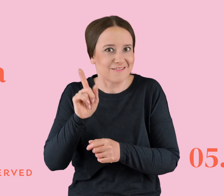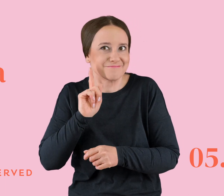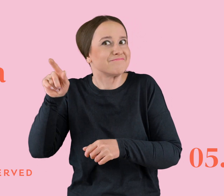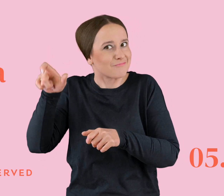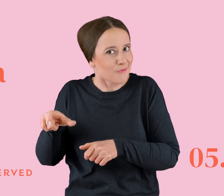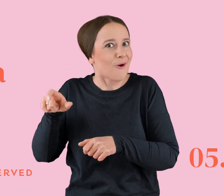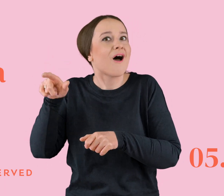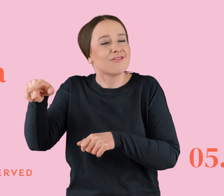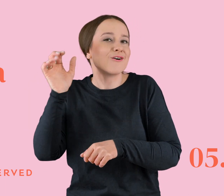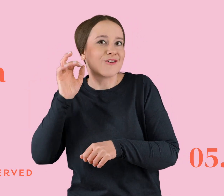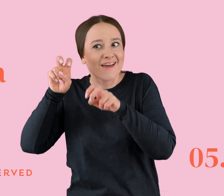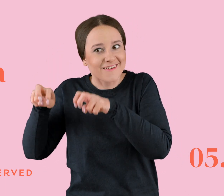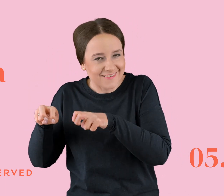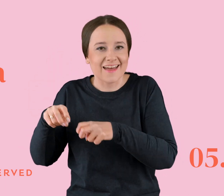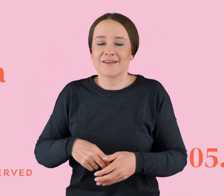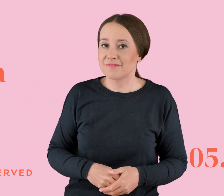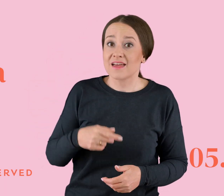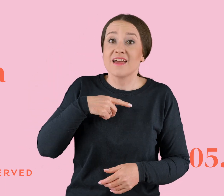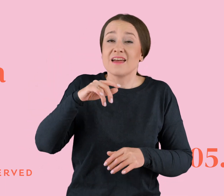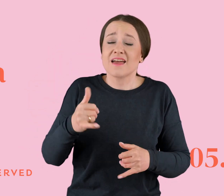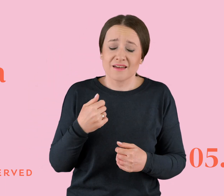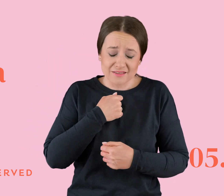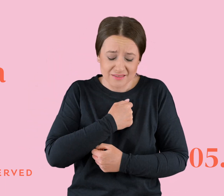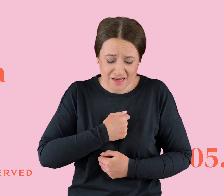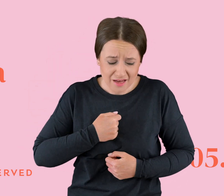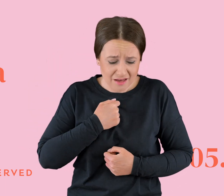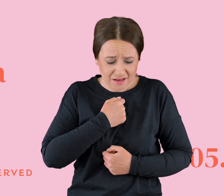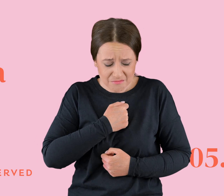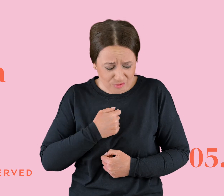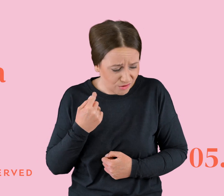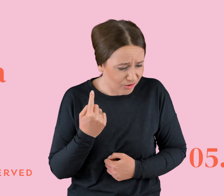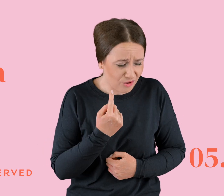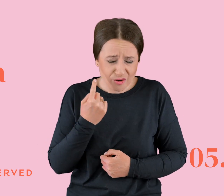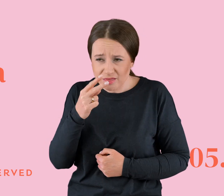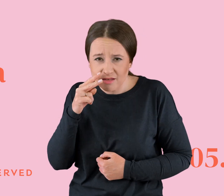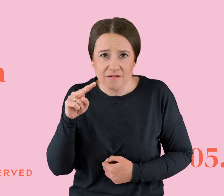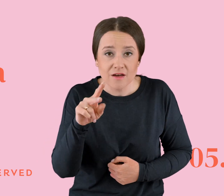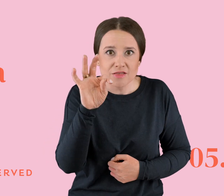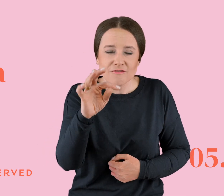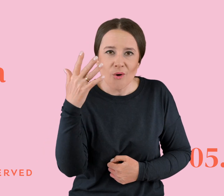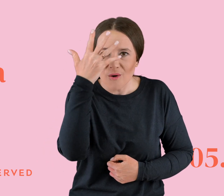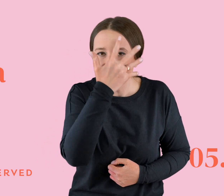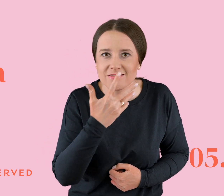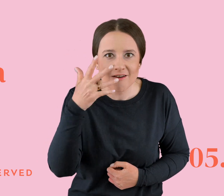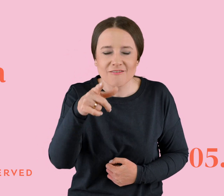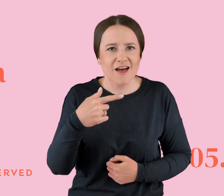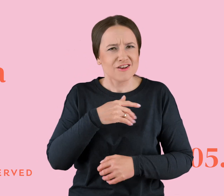świecie samotności widzę Twoją twarz, chociaż wszyscy dookoła myślą, że wariuje. Być może, być